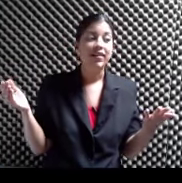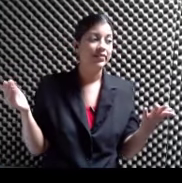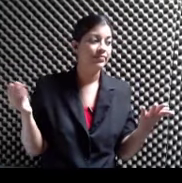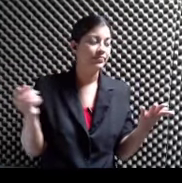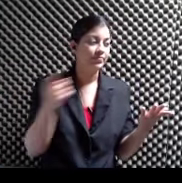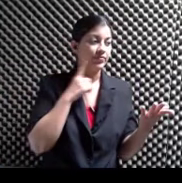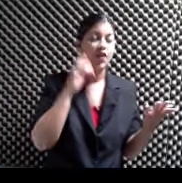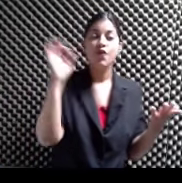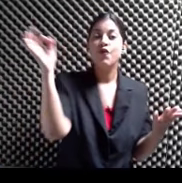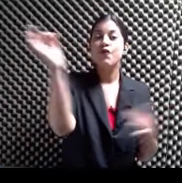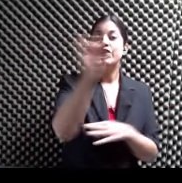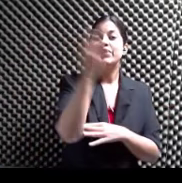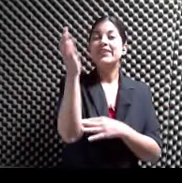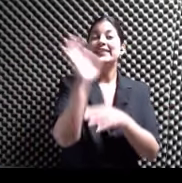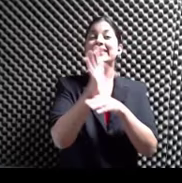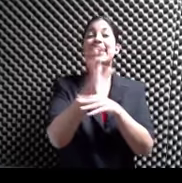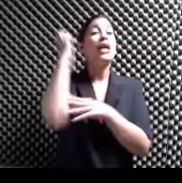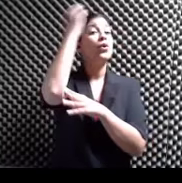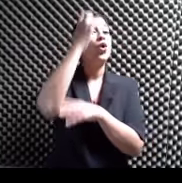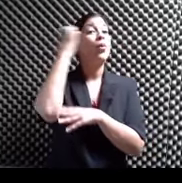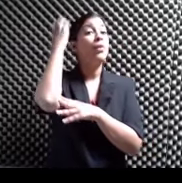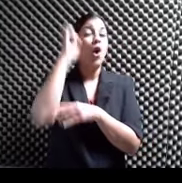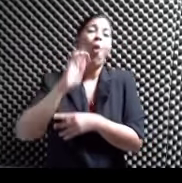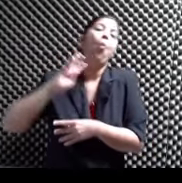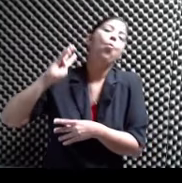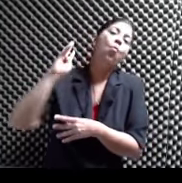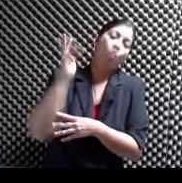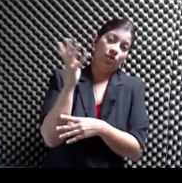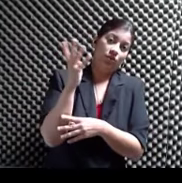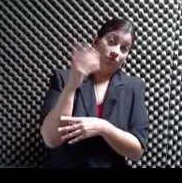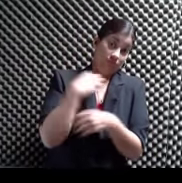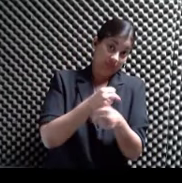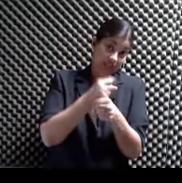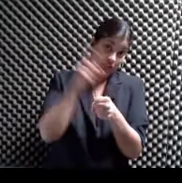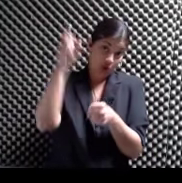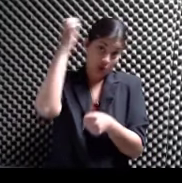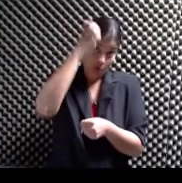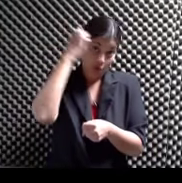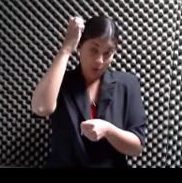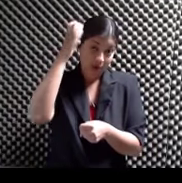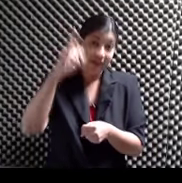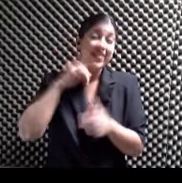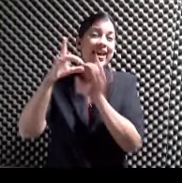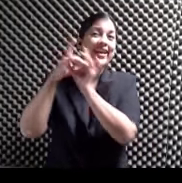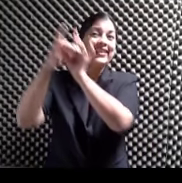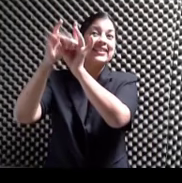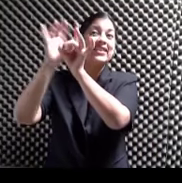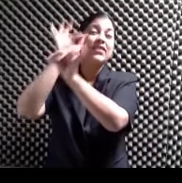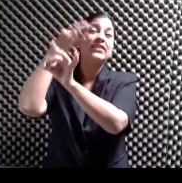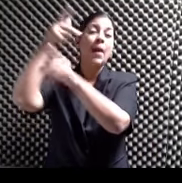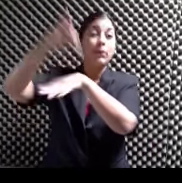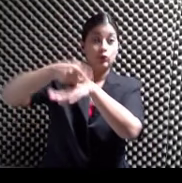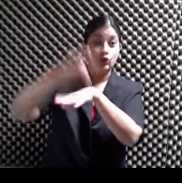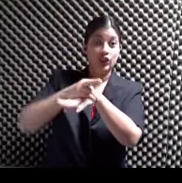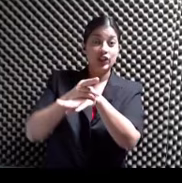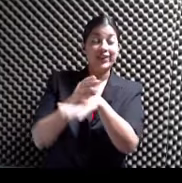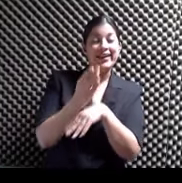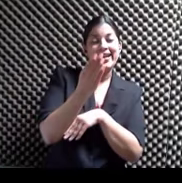festival de cine europeo Es el cuarto hecho en Europa De la Alianza Francesa de Puerto Rico Se va a presentar del 14 al